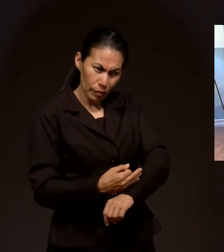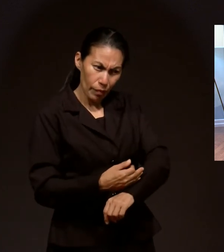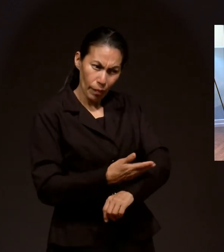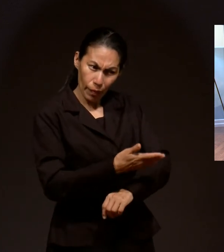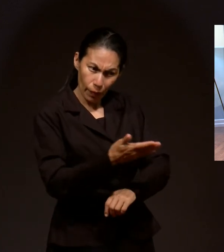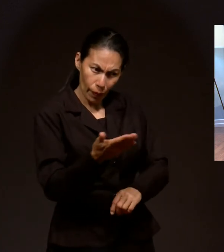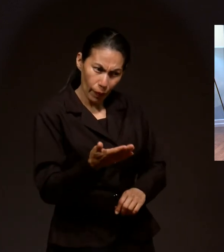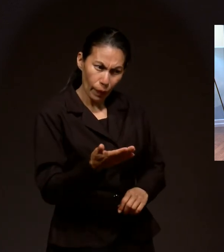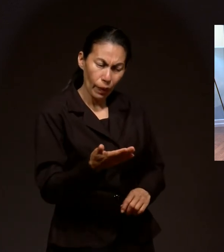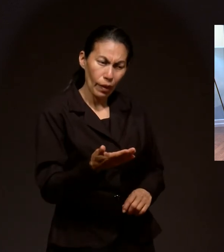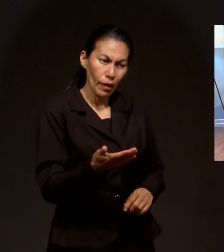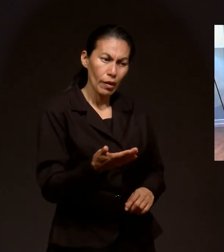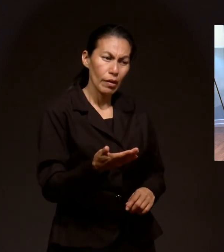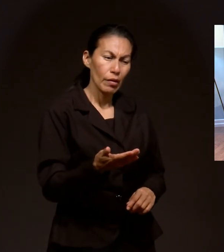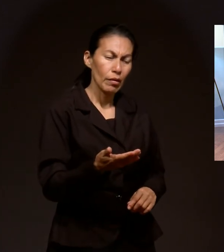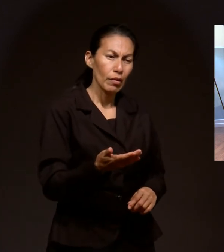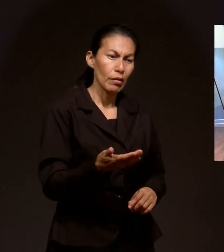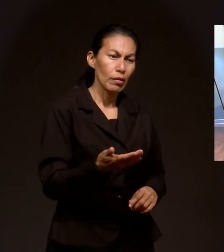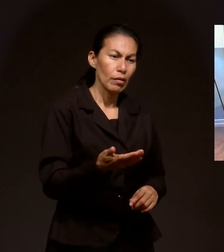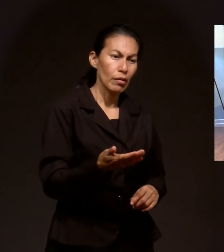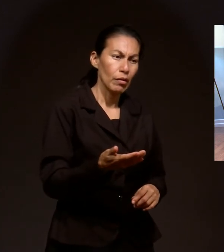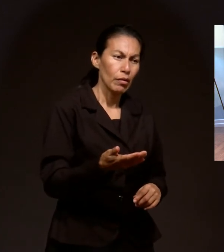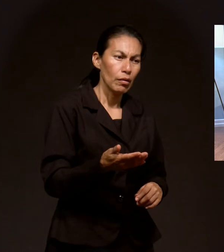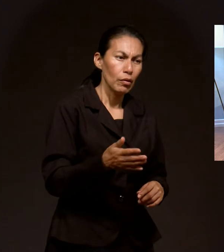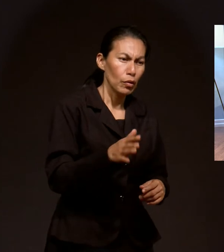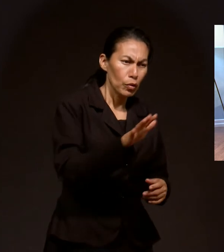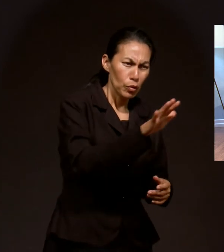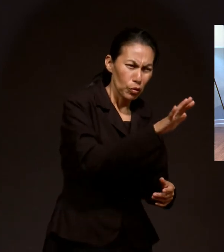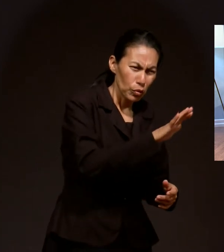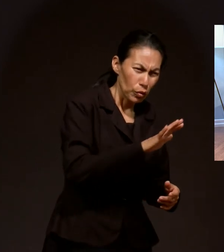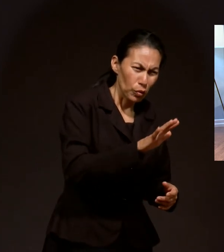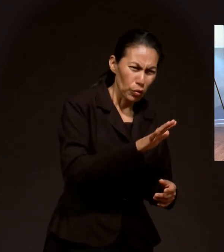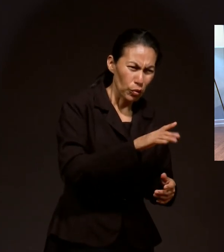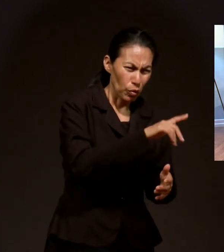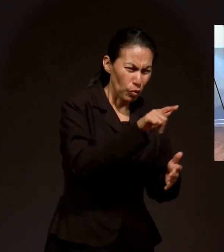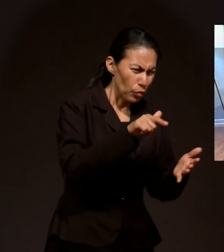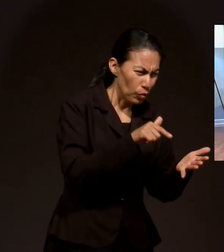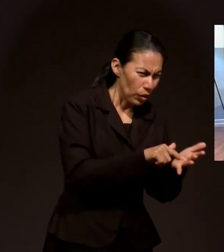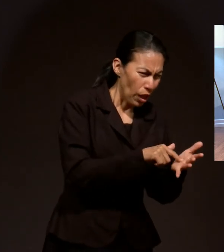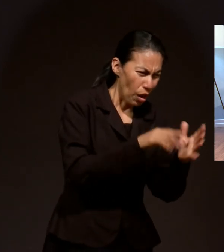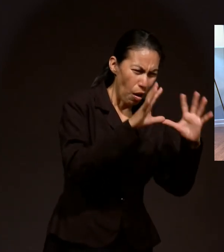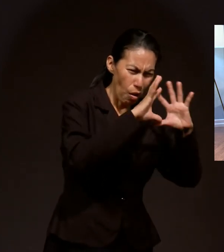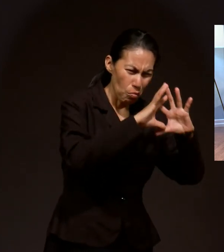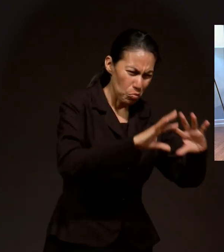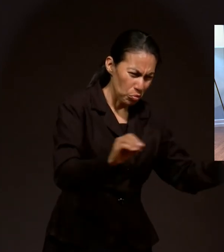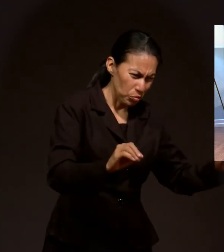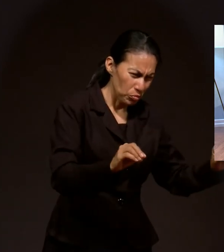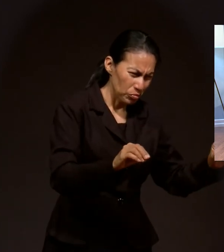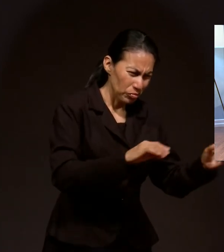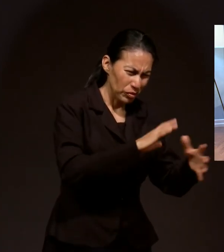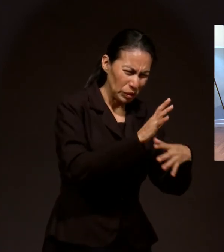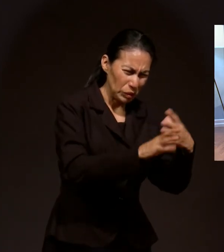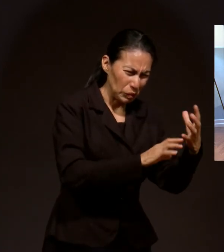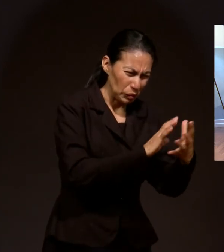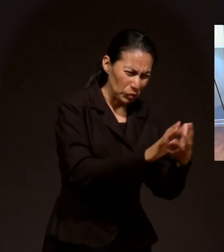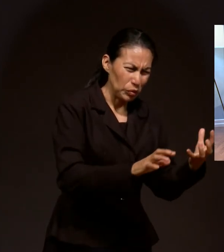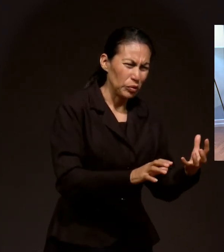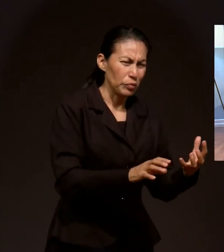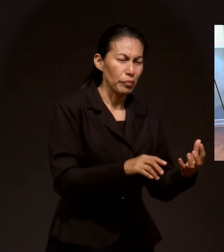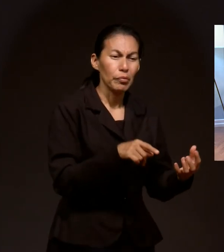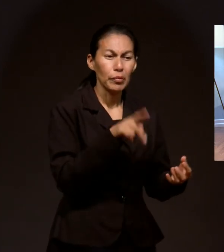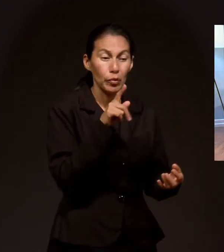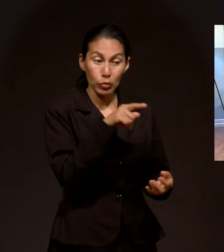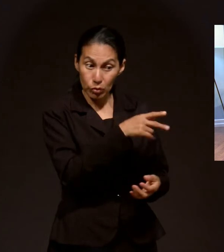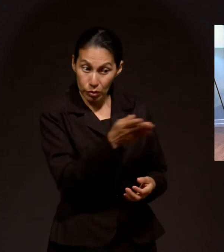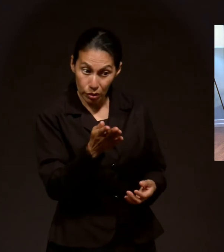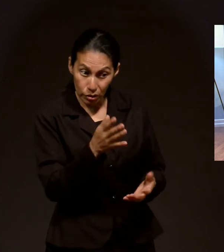familia y prácticamente el pueblo fue devastado, pero ustedes la